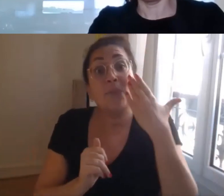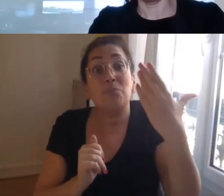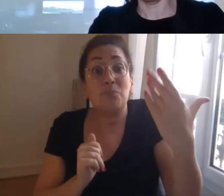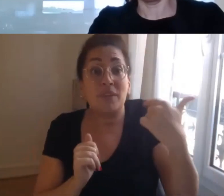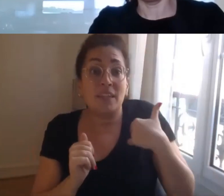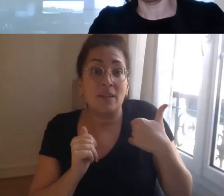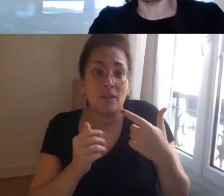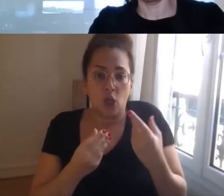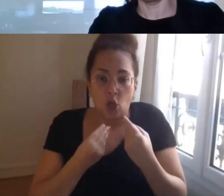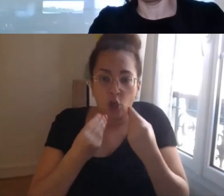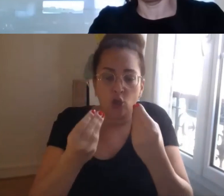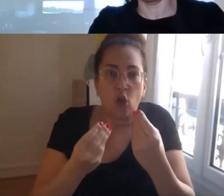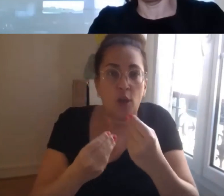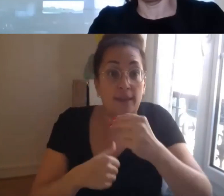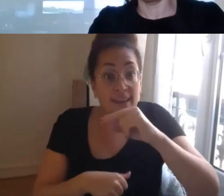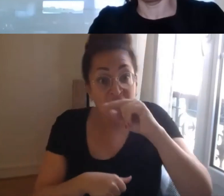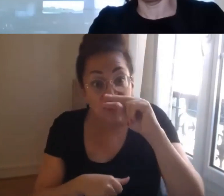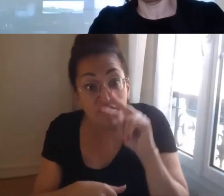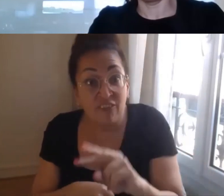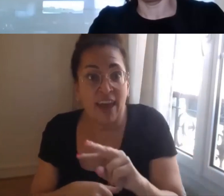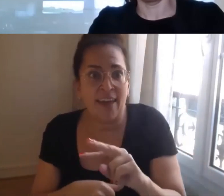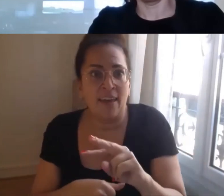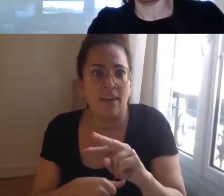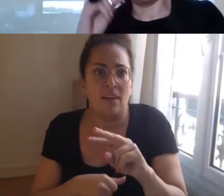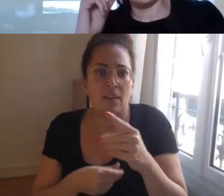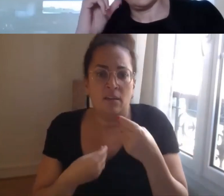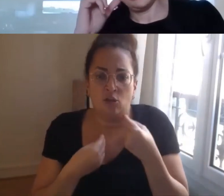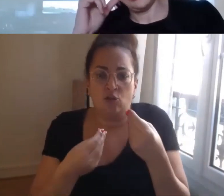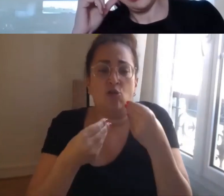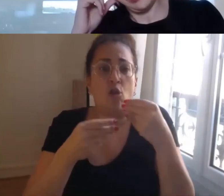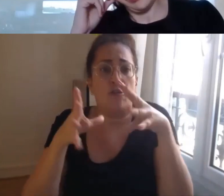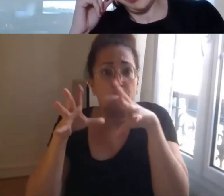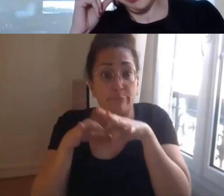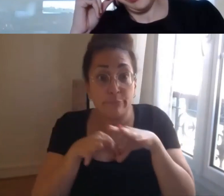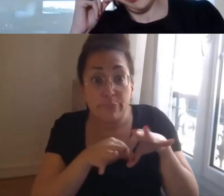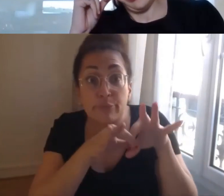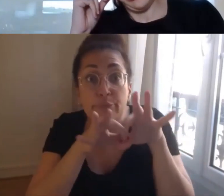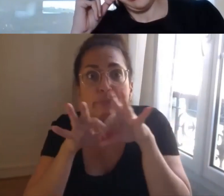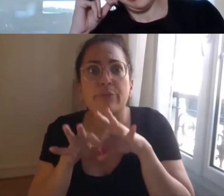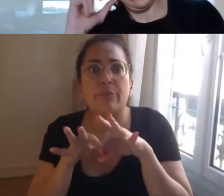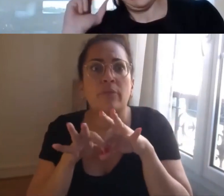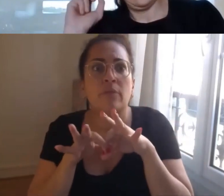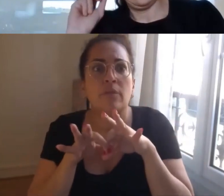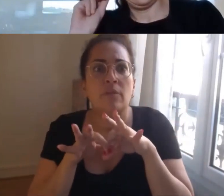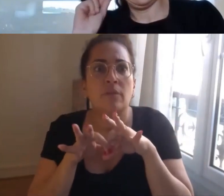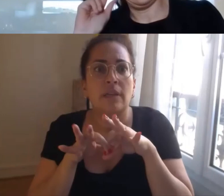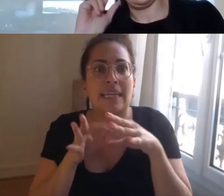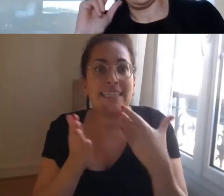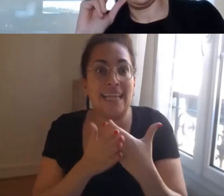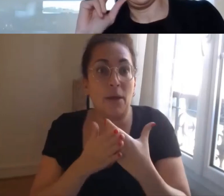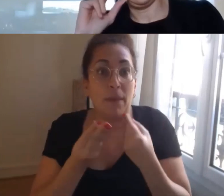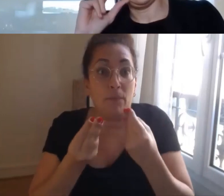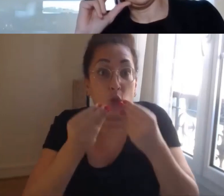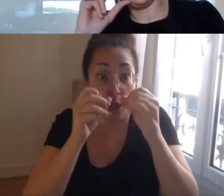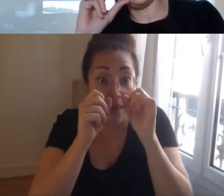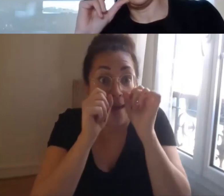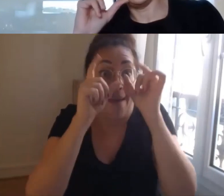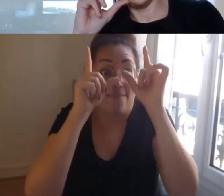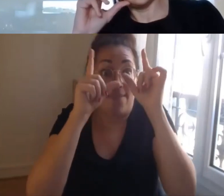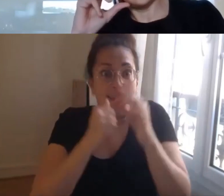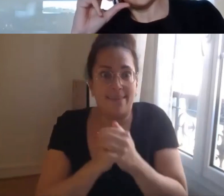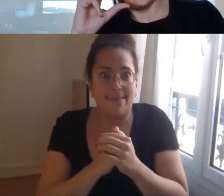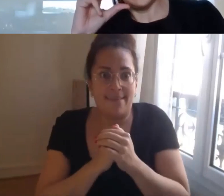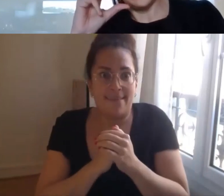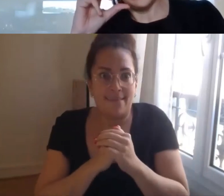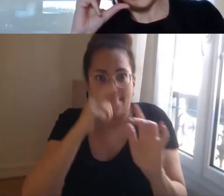réalisme de solidarité naturellement mais à plus de réalisme dans la conscience qu'ont les entreprises et les directions